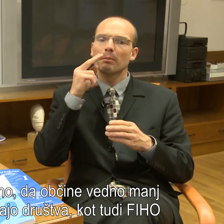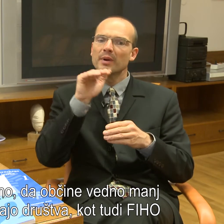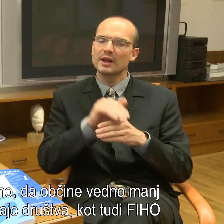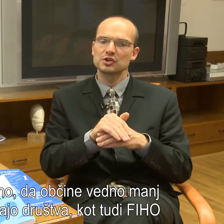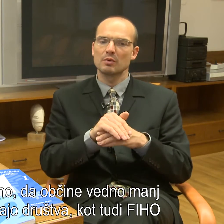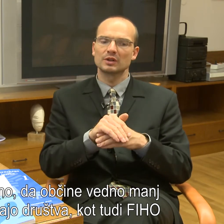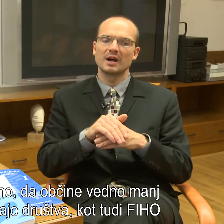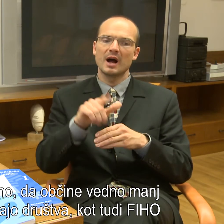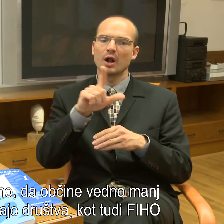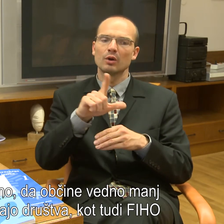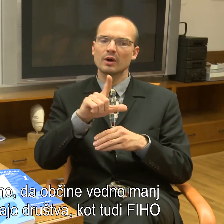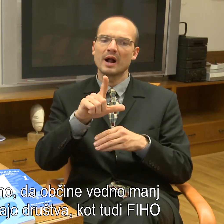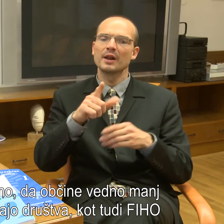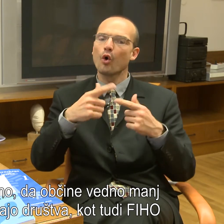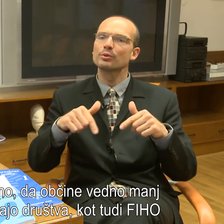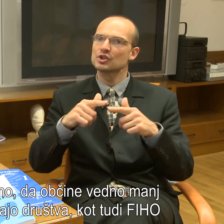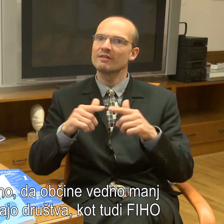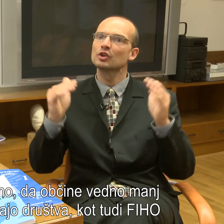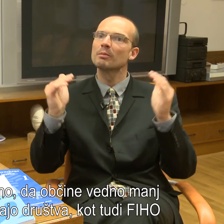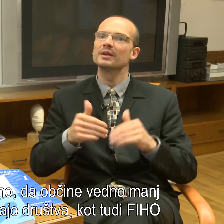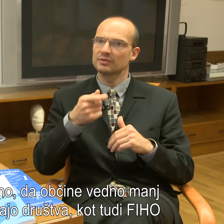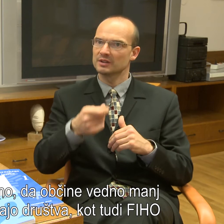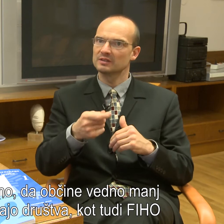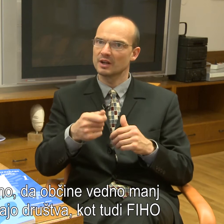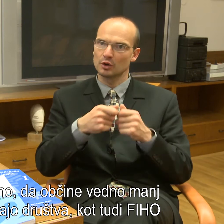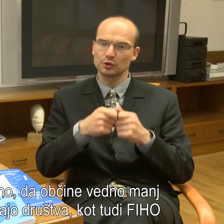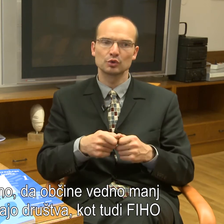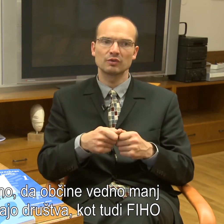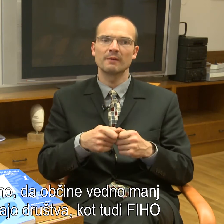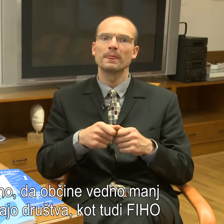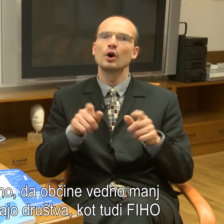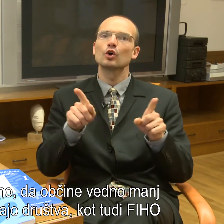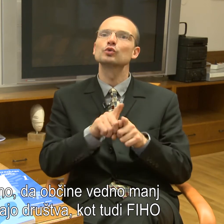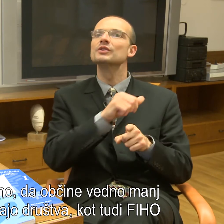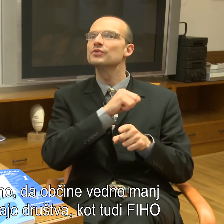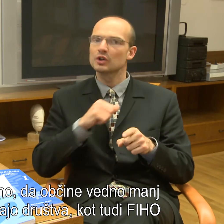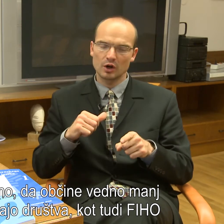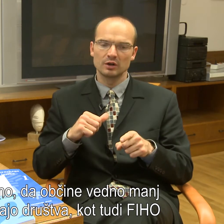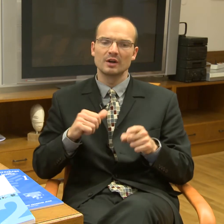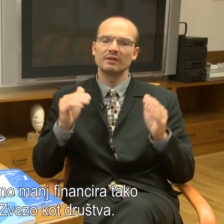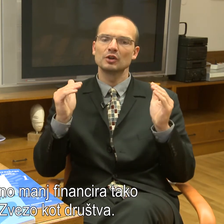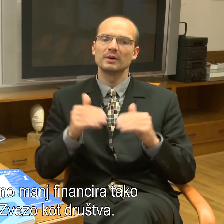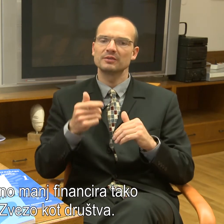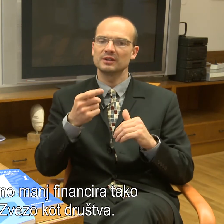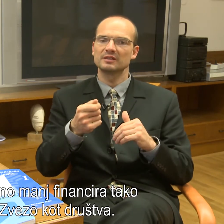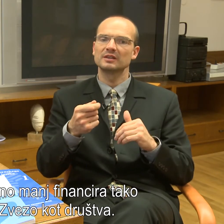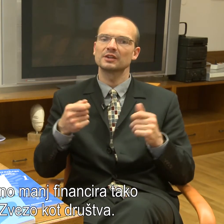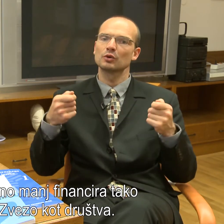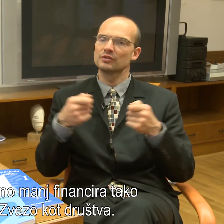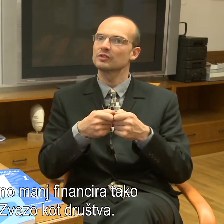Beležimo, da lokalne občine vedno menj financirajo društva, kot tudi fiho vedno menj financirajo, tako zvezo